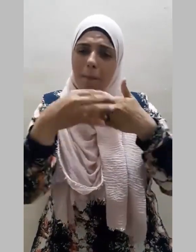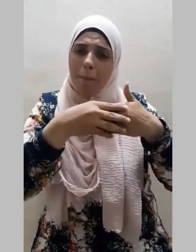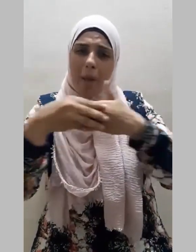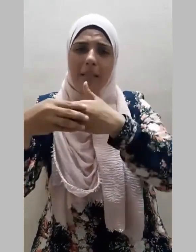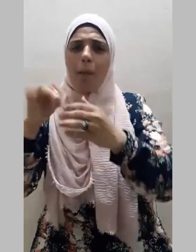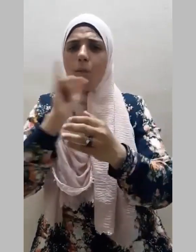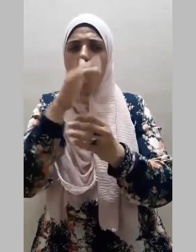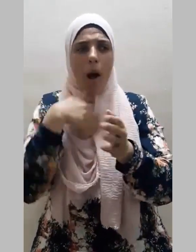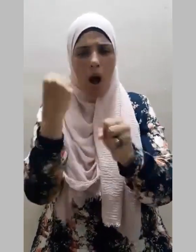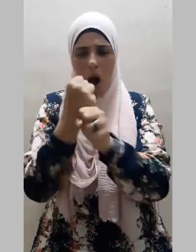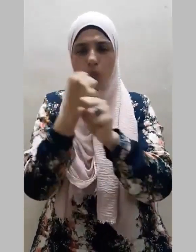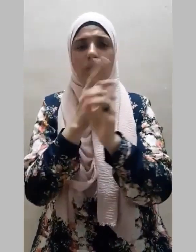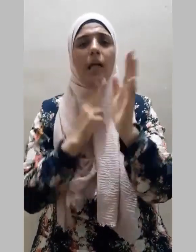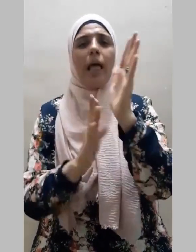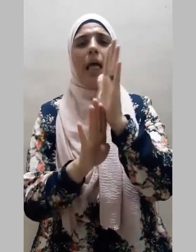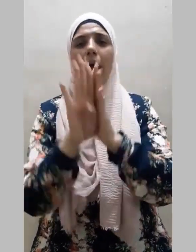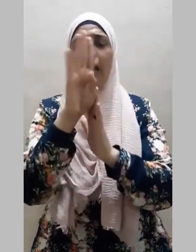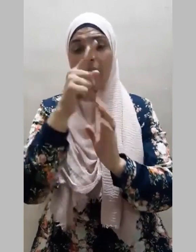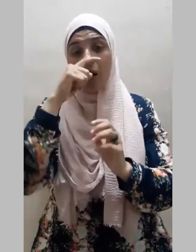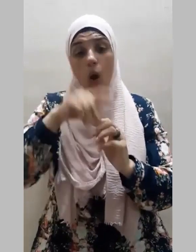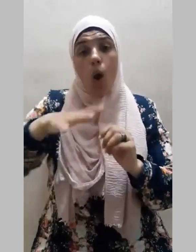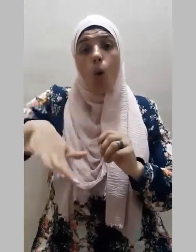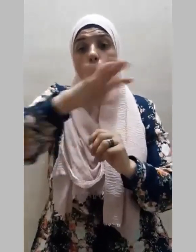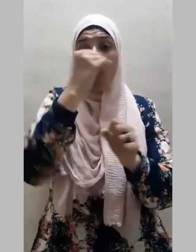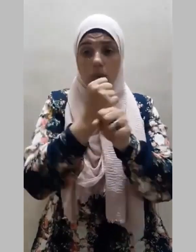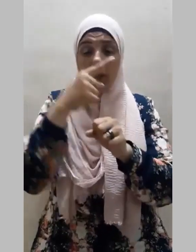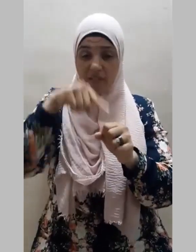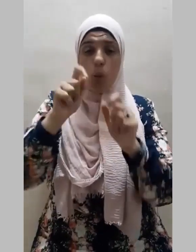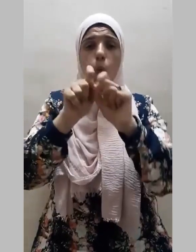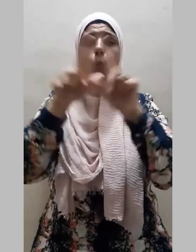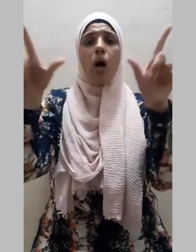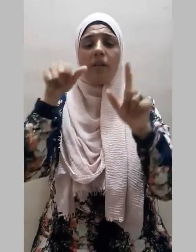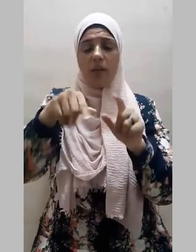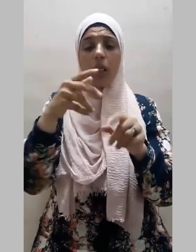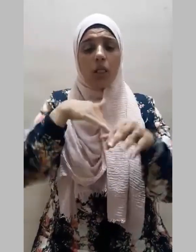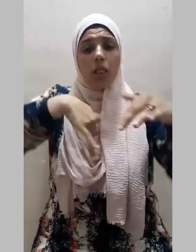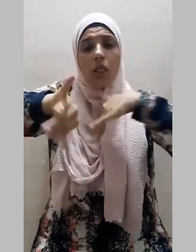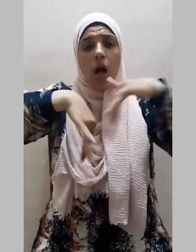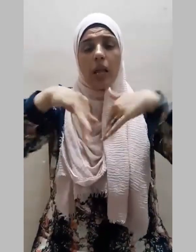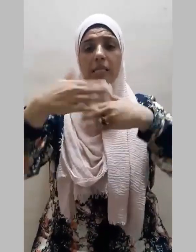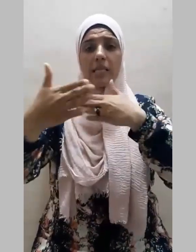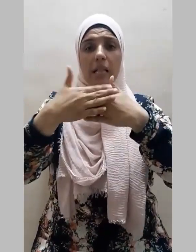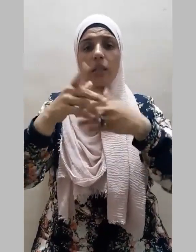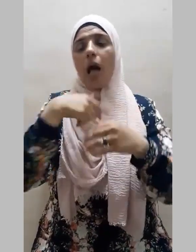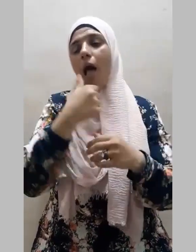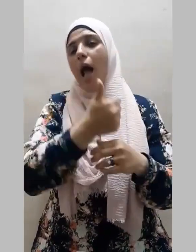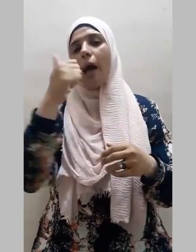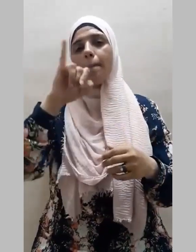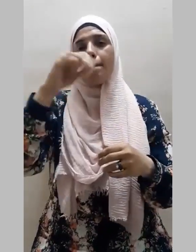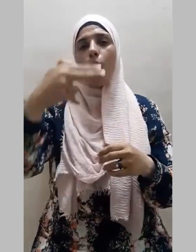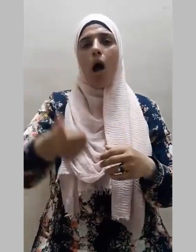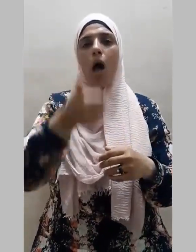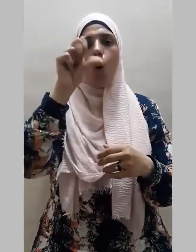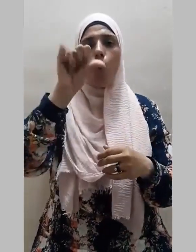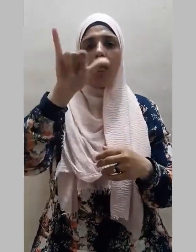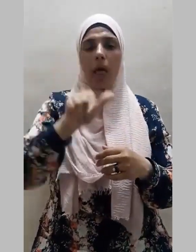سبيل الرشاد ويبين له طريق الثداد عن معاوية ابن الحكم قال